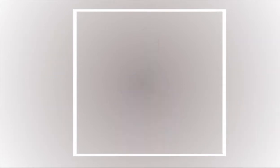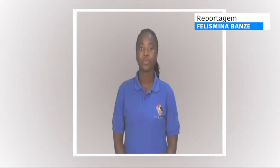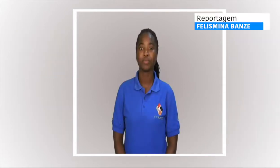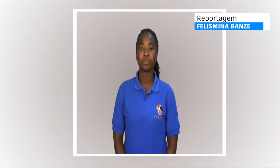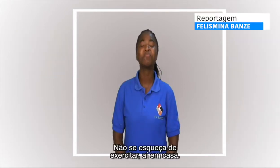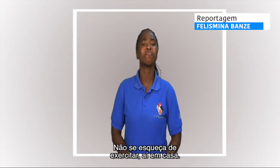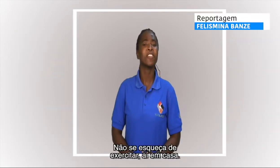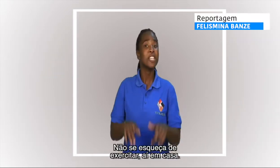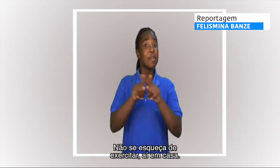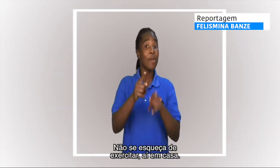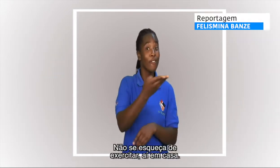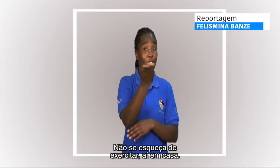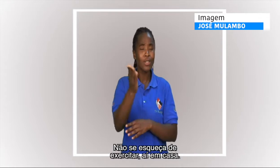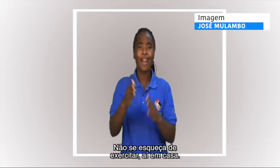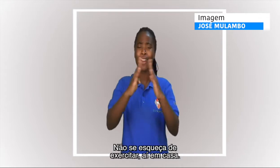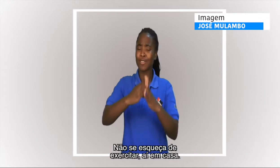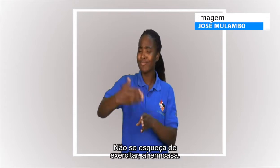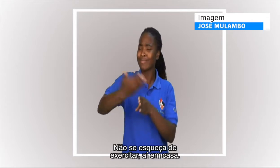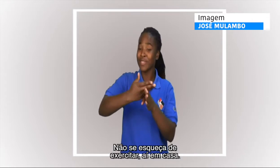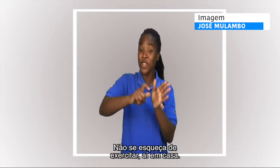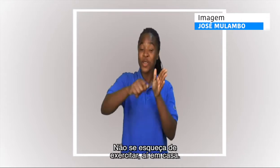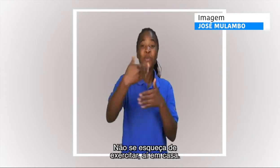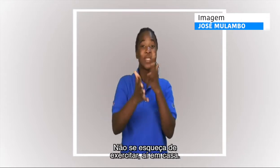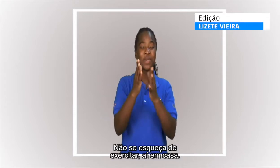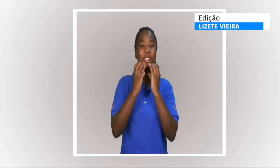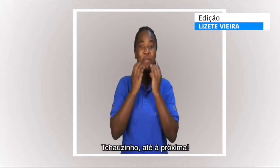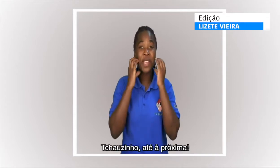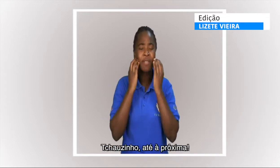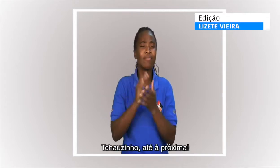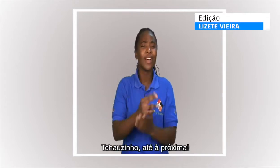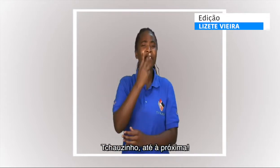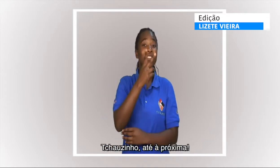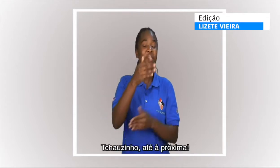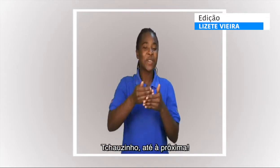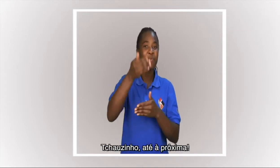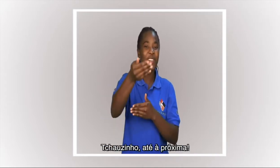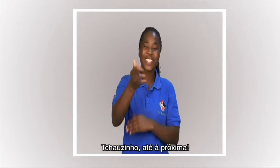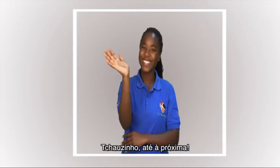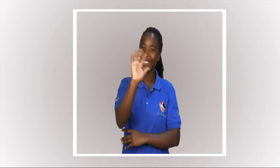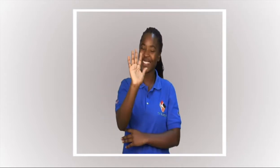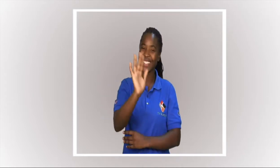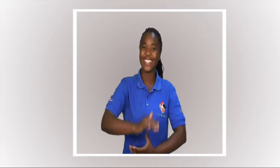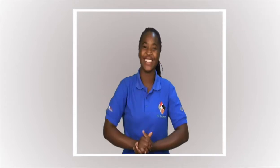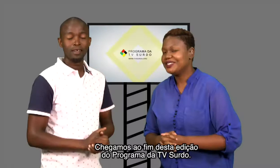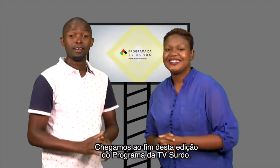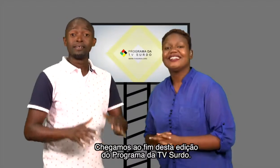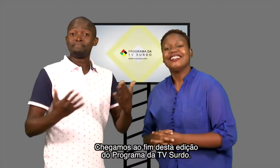não se esqueça, de exercitar, aí em casa. Tchauzinho, até a próxima. Chegamos